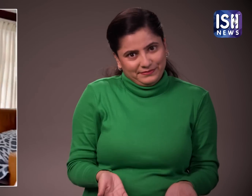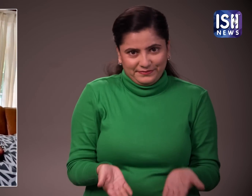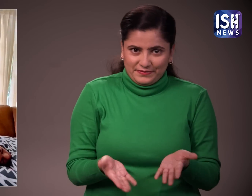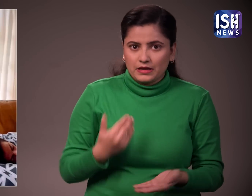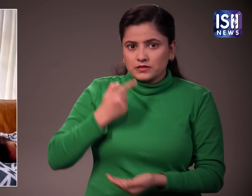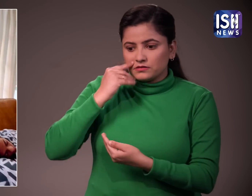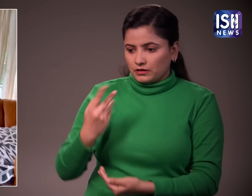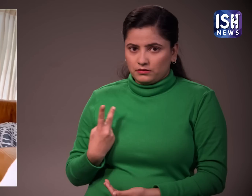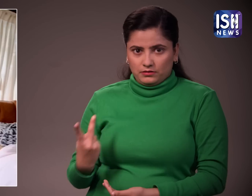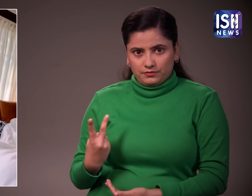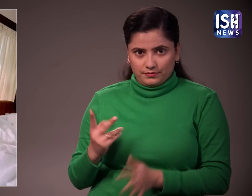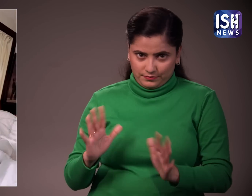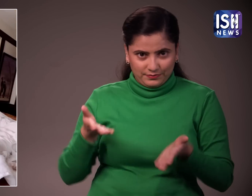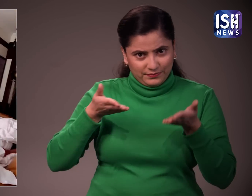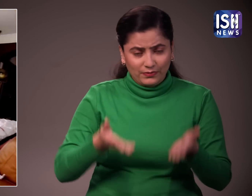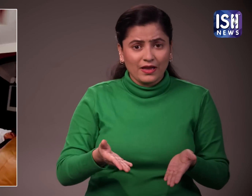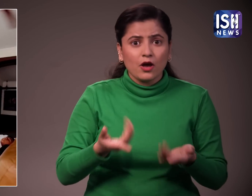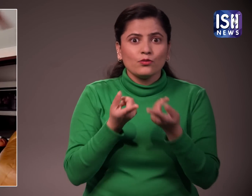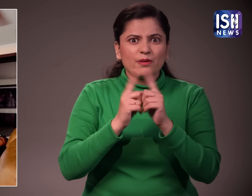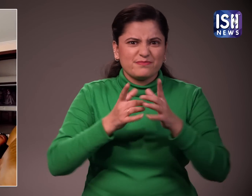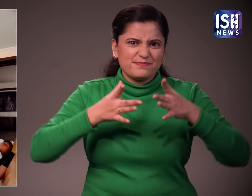बड़े से बेडरूम होने के बावजूद